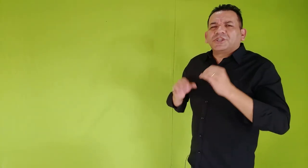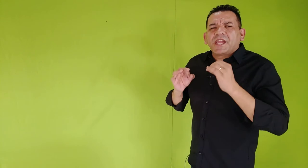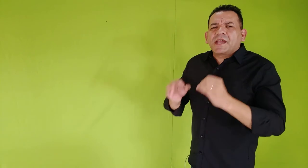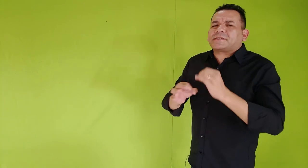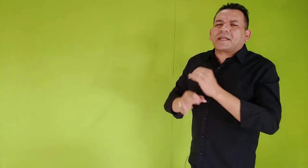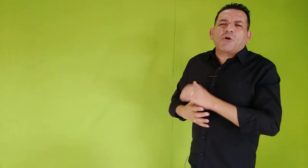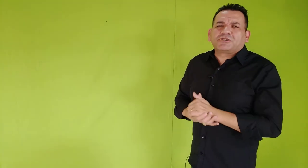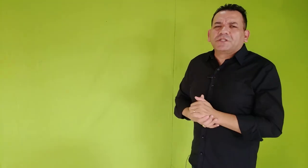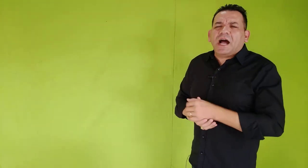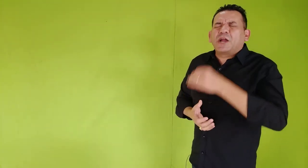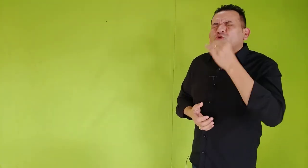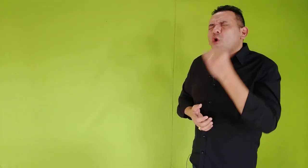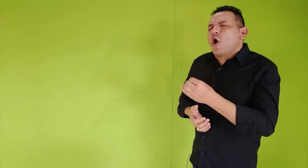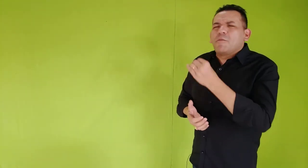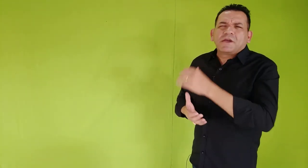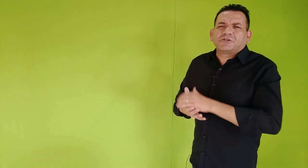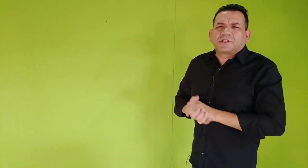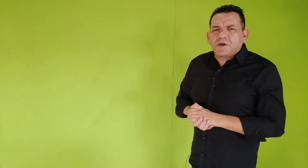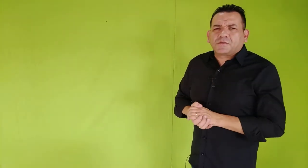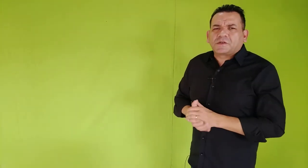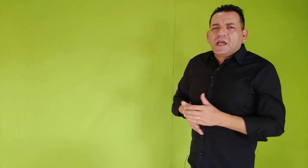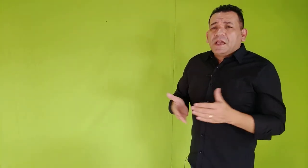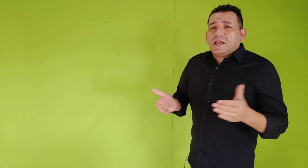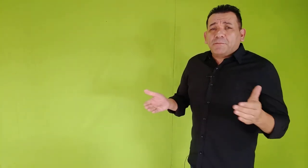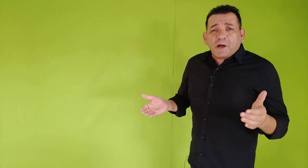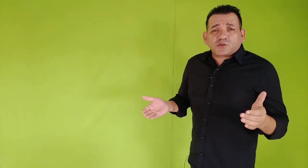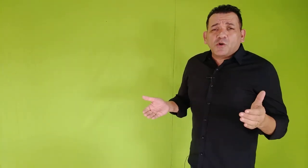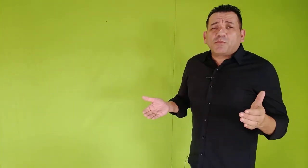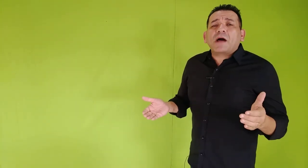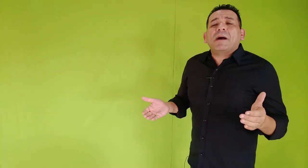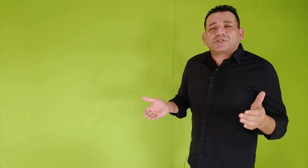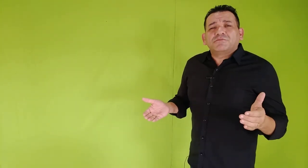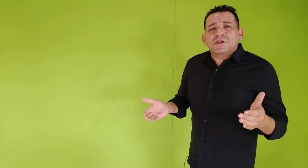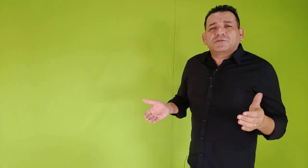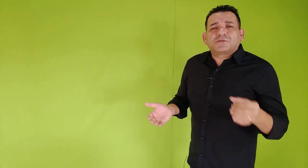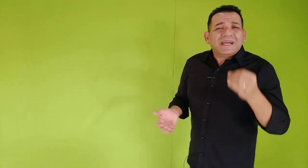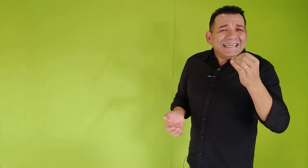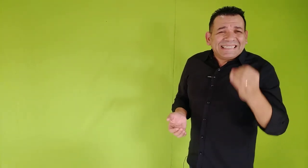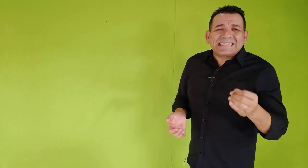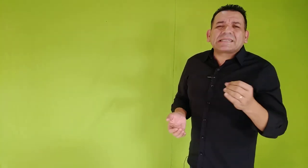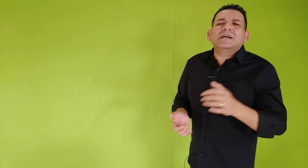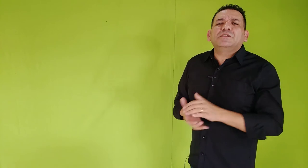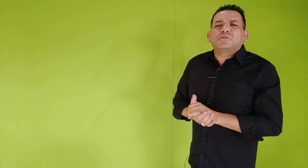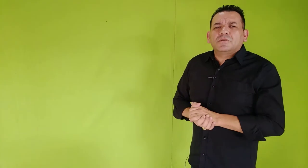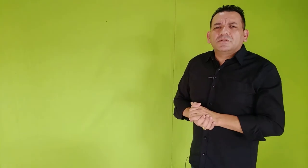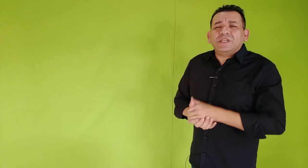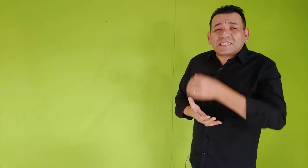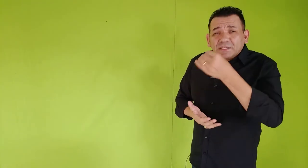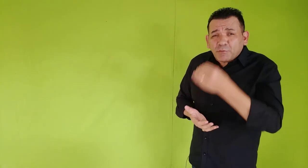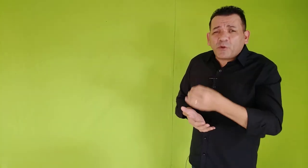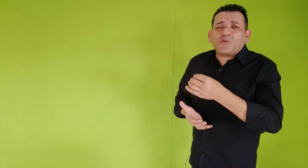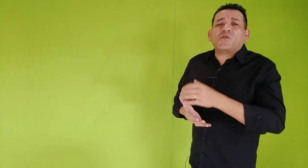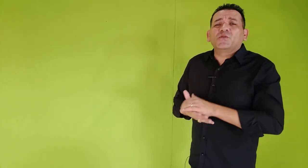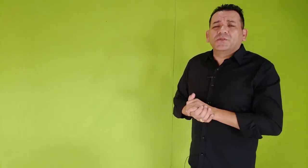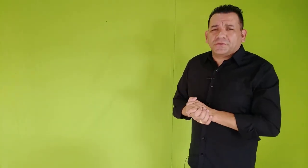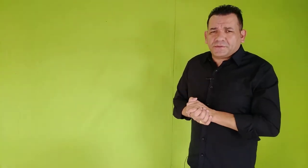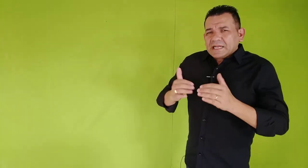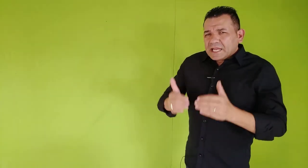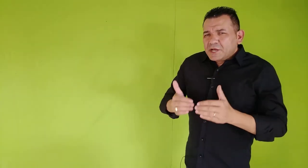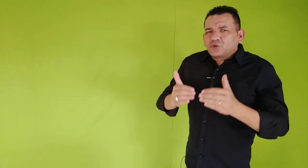e extraordinário homem de Deus, ele passou por abatimento, desânimo, desânimo profundo. Lendo